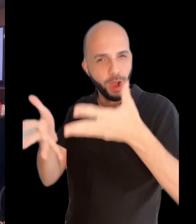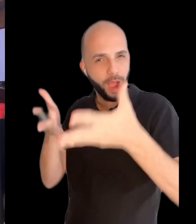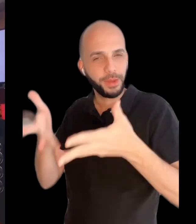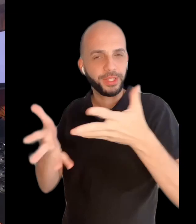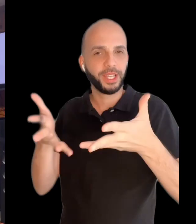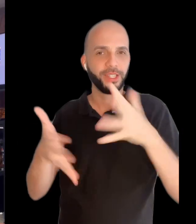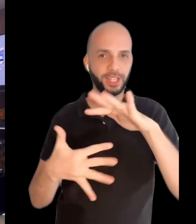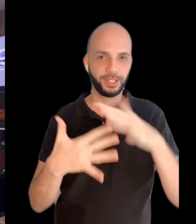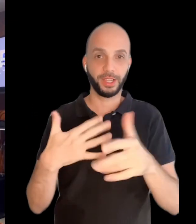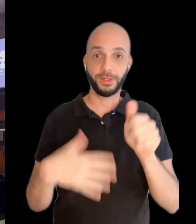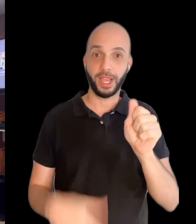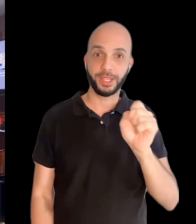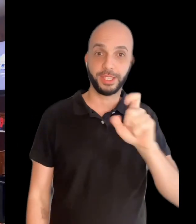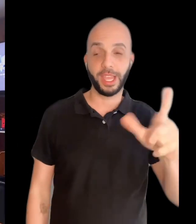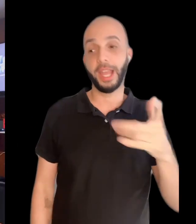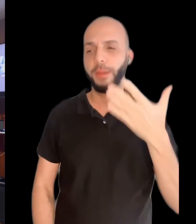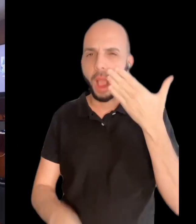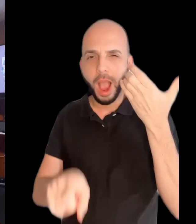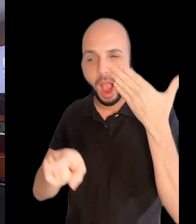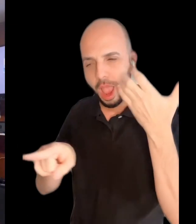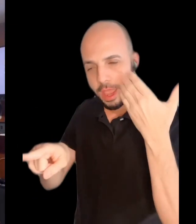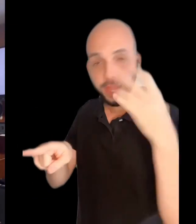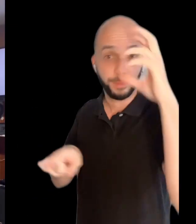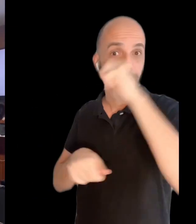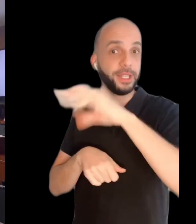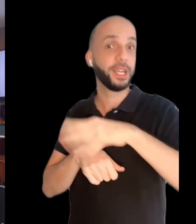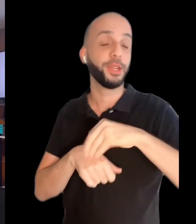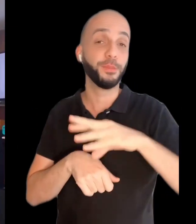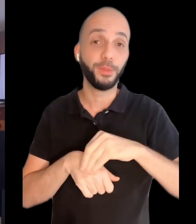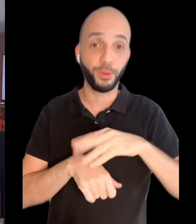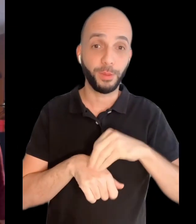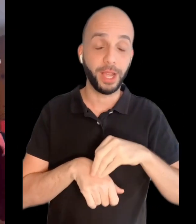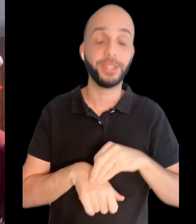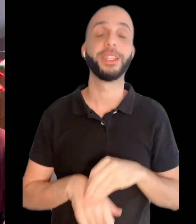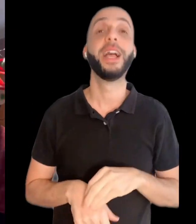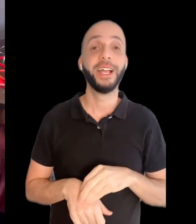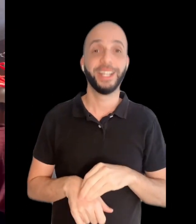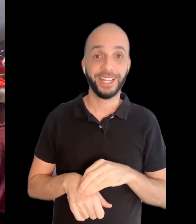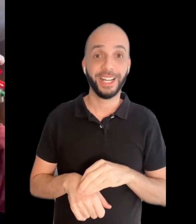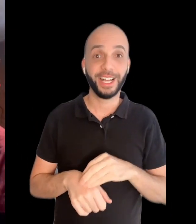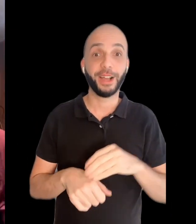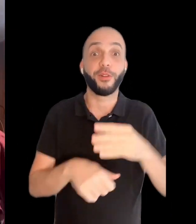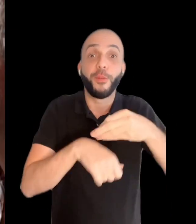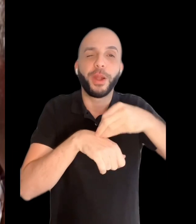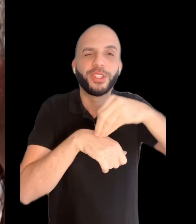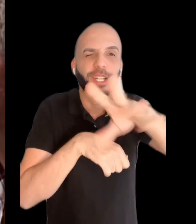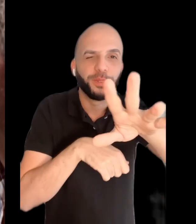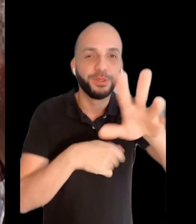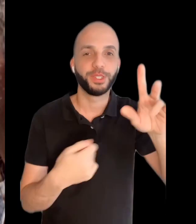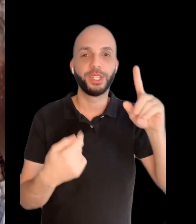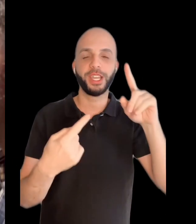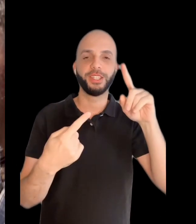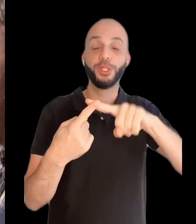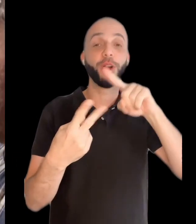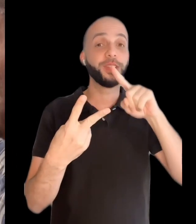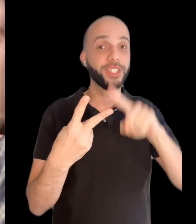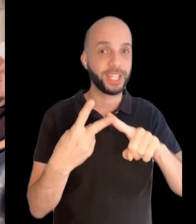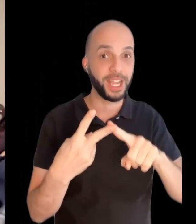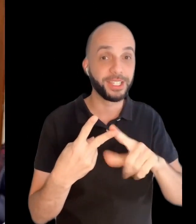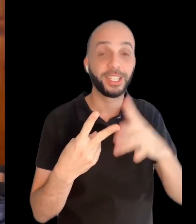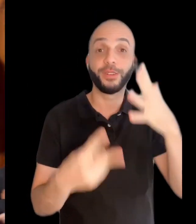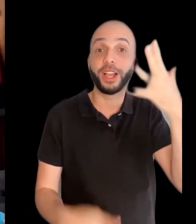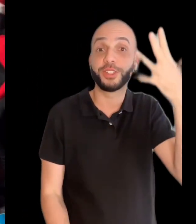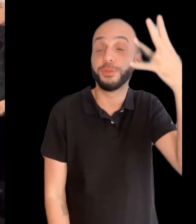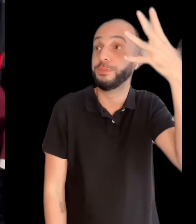pouco a minha sinalização em ASL e aprender aí um pouco mais. Compartilhando com vocês dois